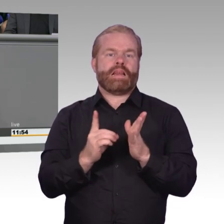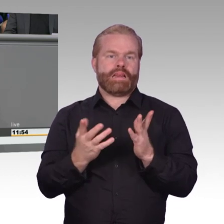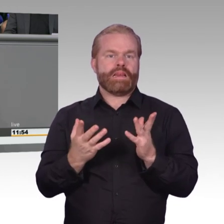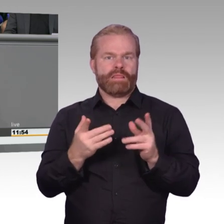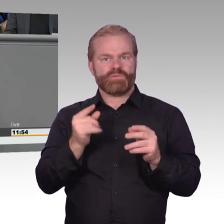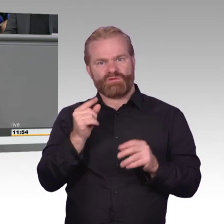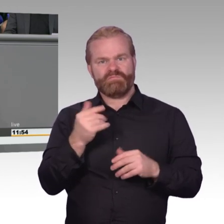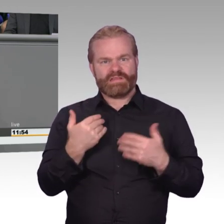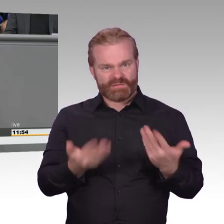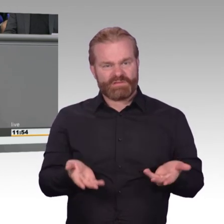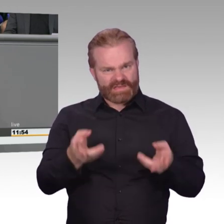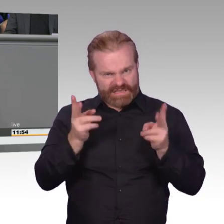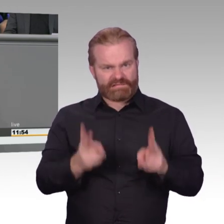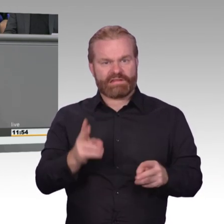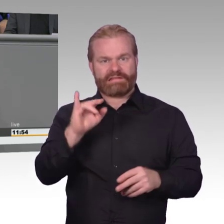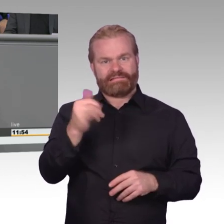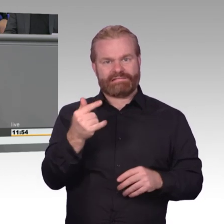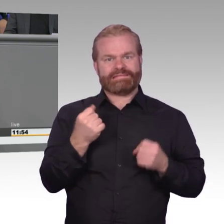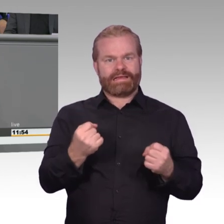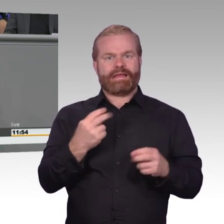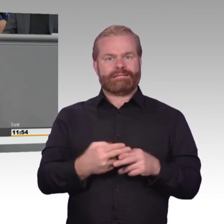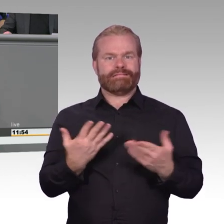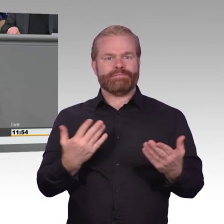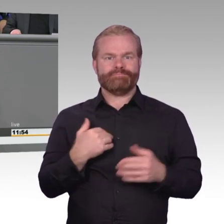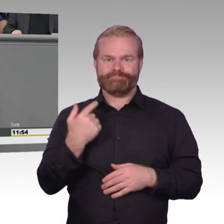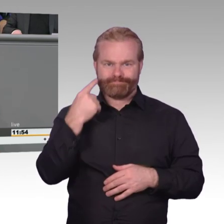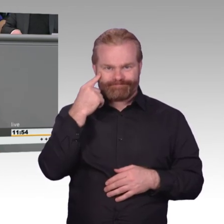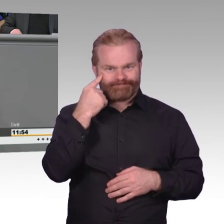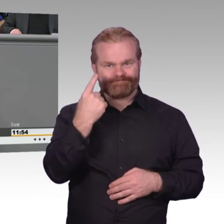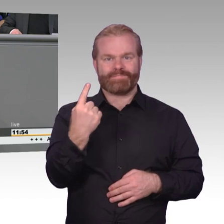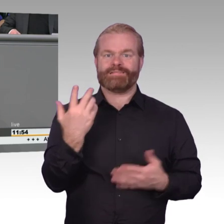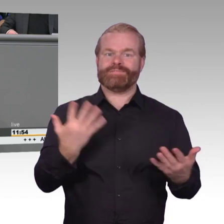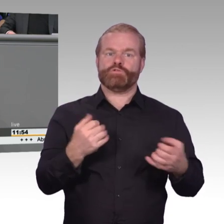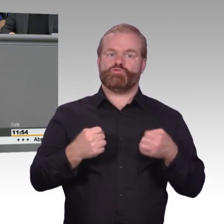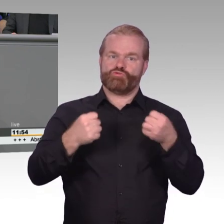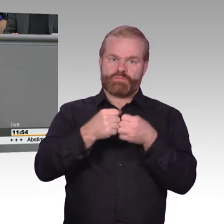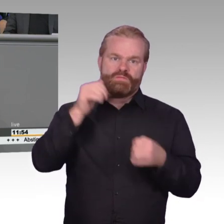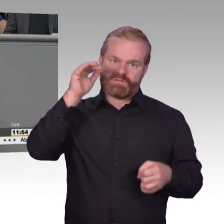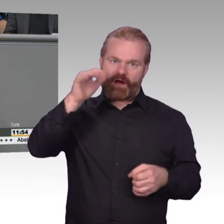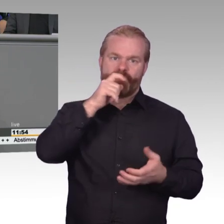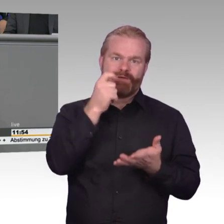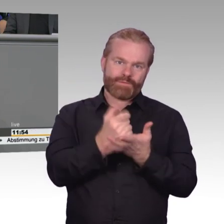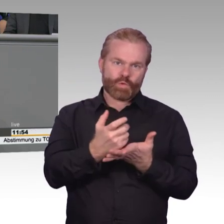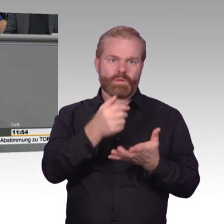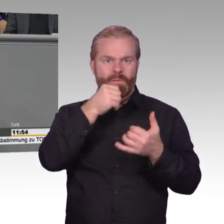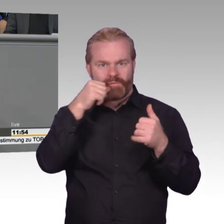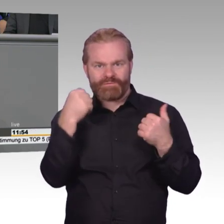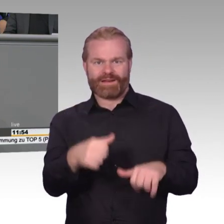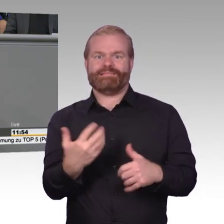Legislatur steht eine Weiterentwicklung an, ebenso wie der weitere Ausbau des BSI, der sich von einer feinen, aber ziemlich kleinen Behörde zum